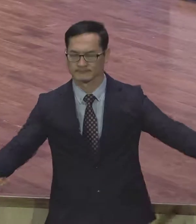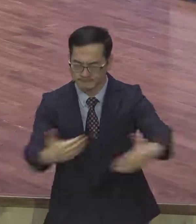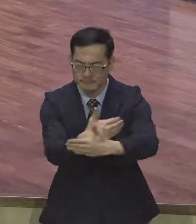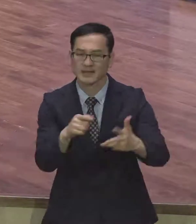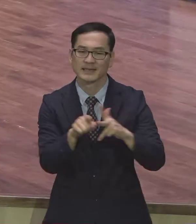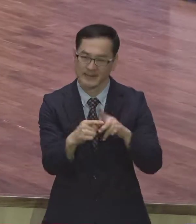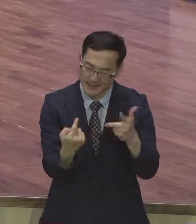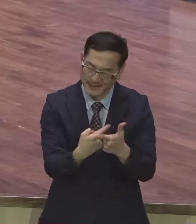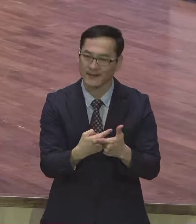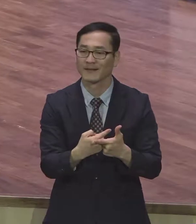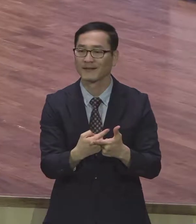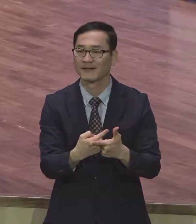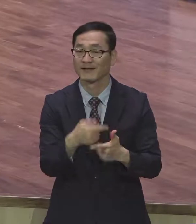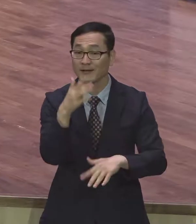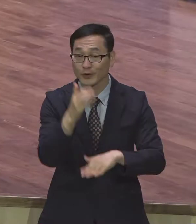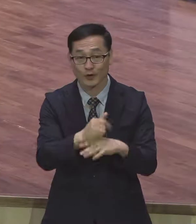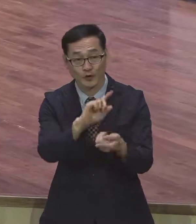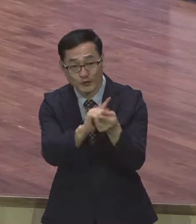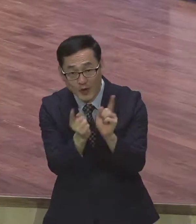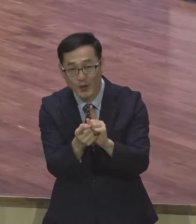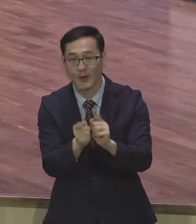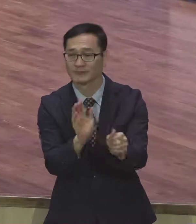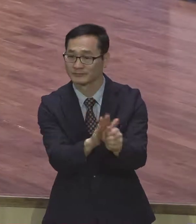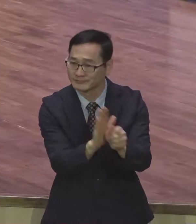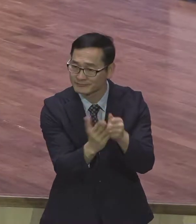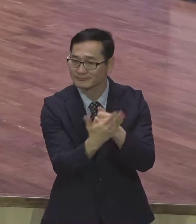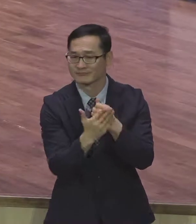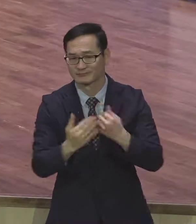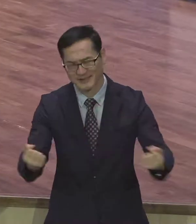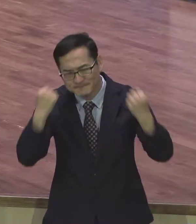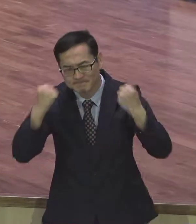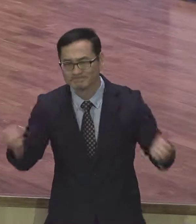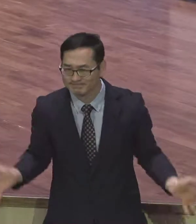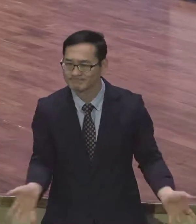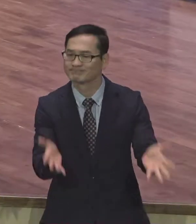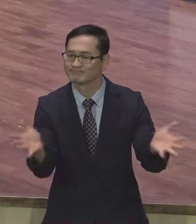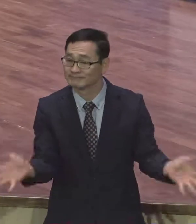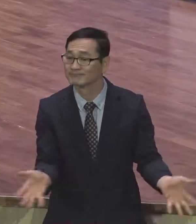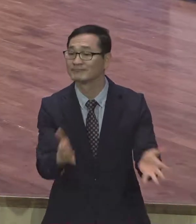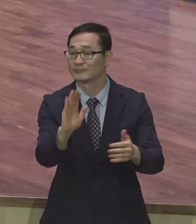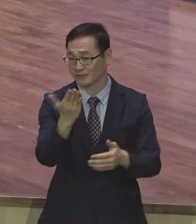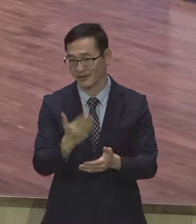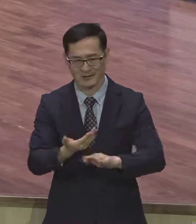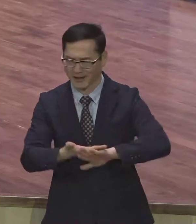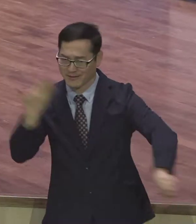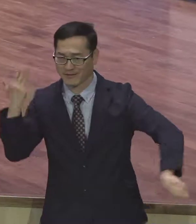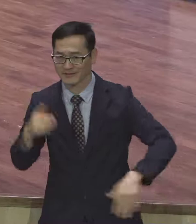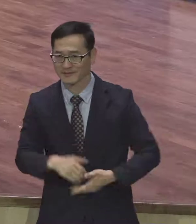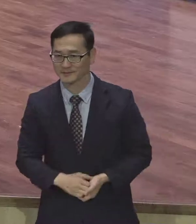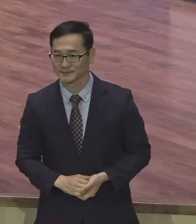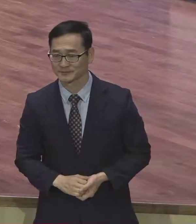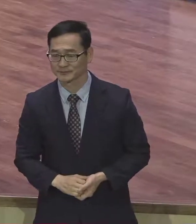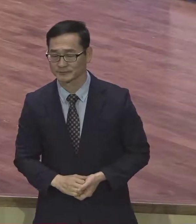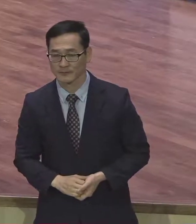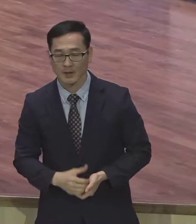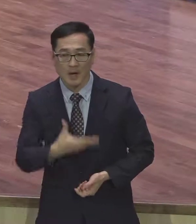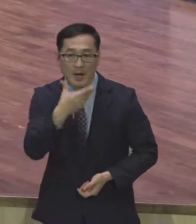우리가 이렇게 서로 다른 영적 관과를 가지고 있는데 그러면 어떻게 복음 공동체를 이룰 수